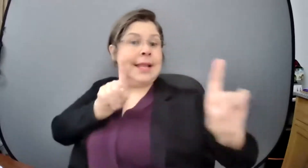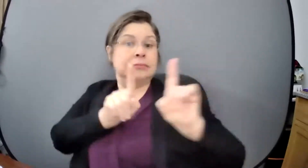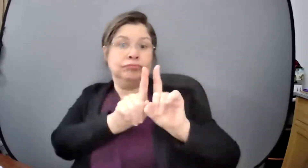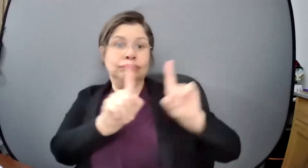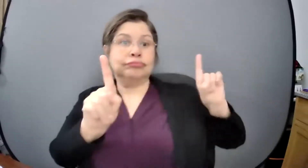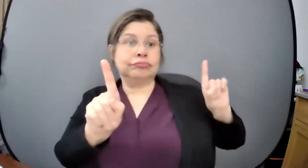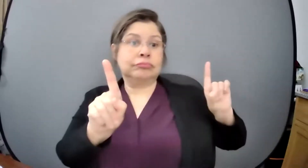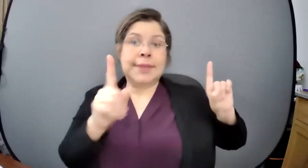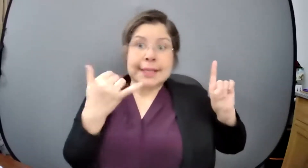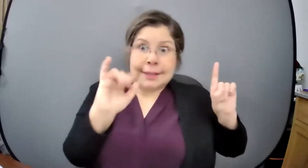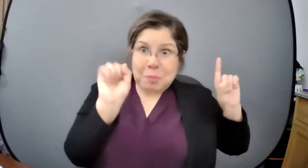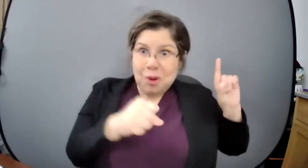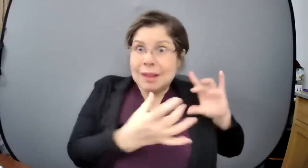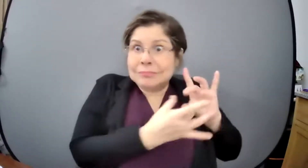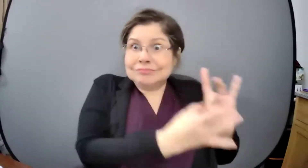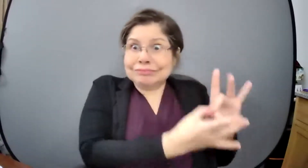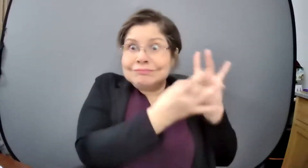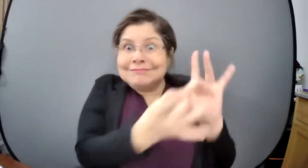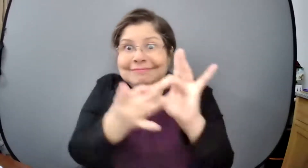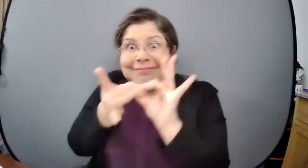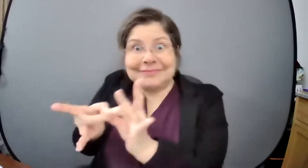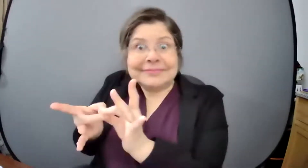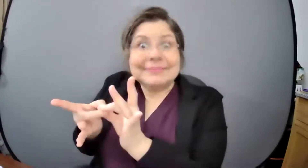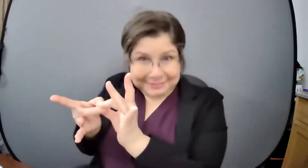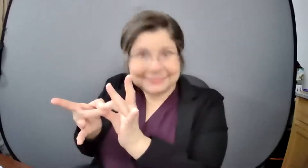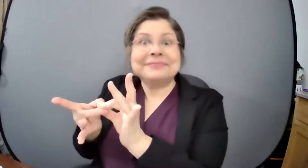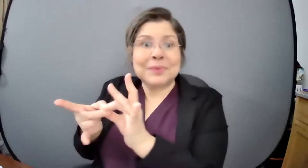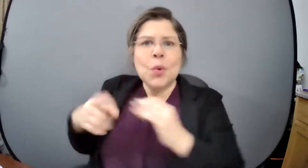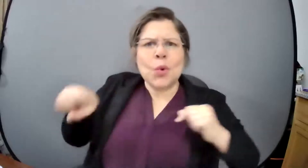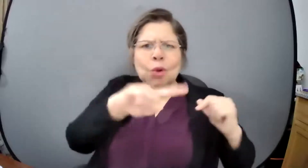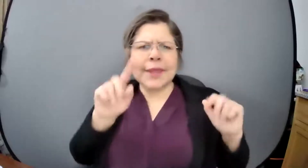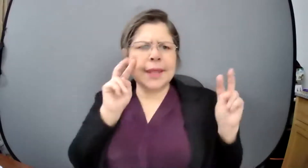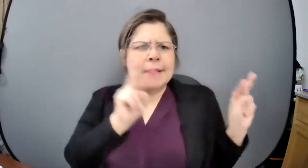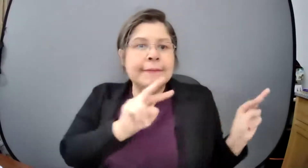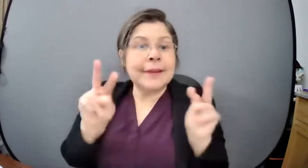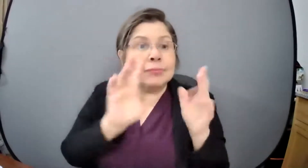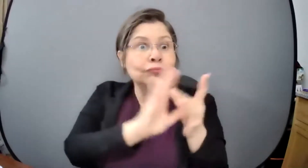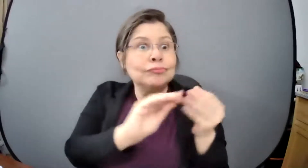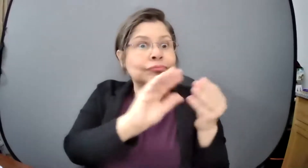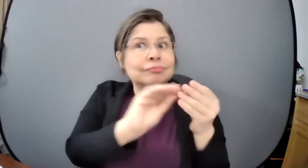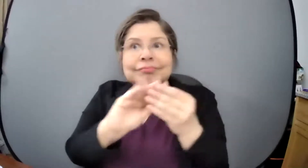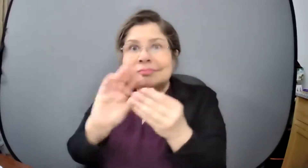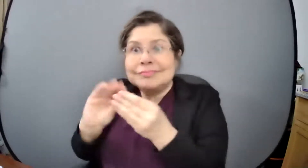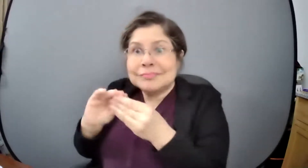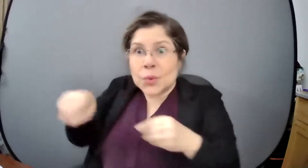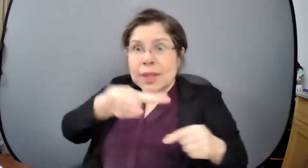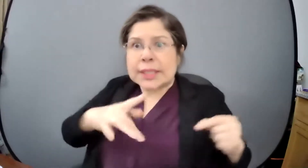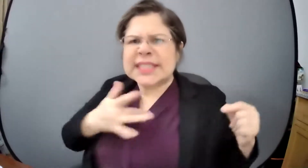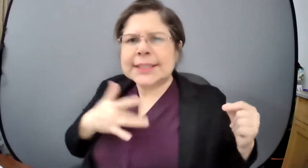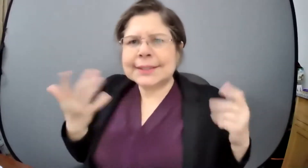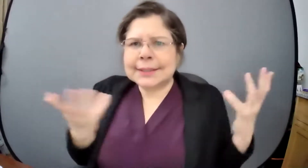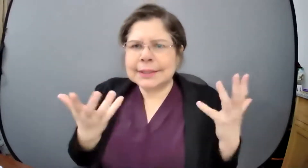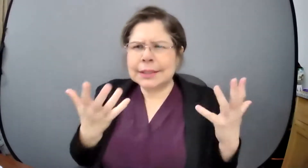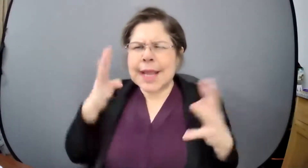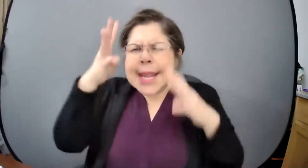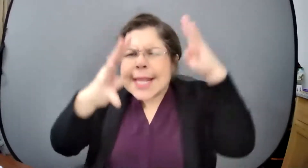y ciencia y solidaridad si eso les hace fluir idea de quizás cómo a les gustaría que se presentase